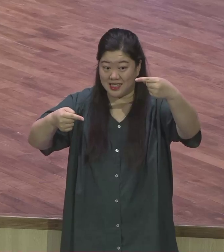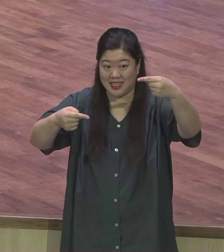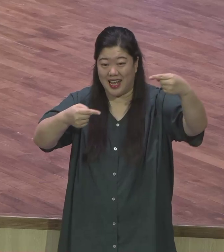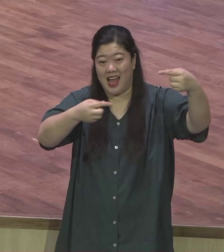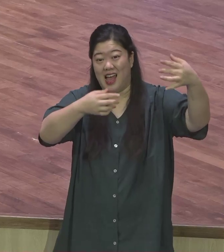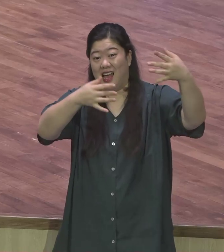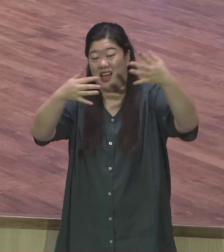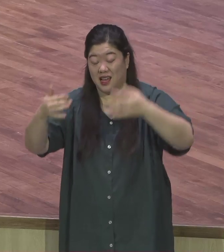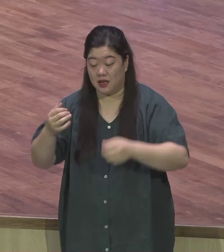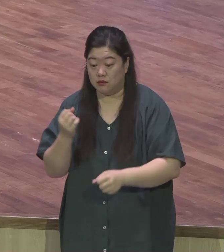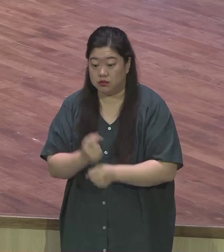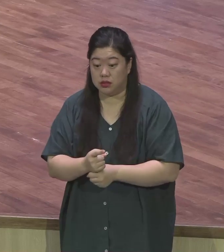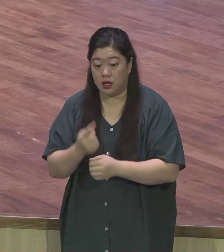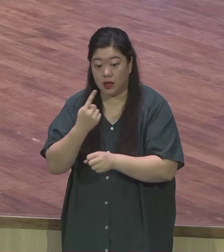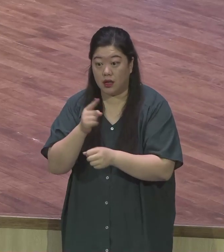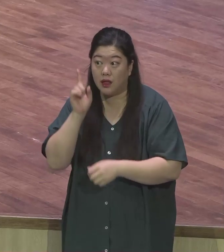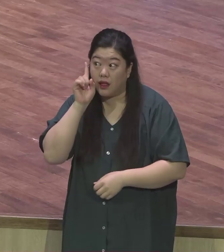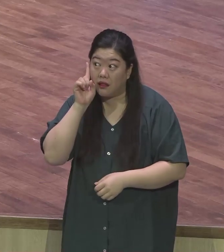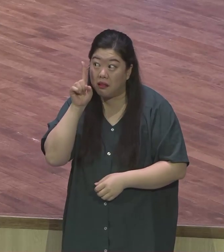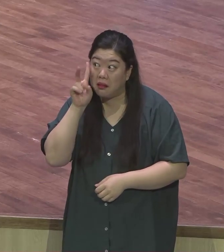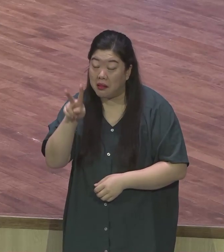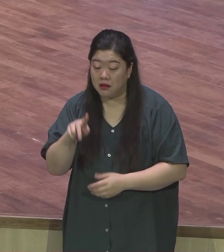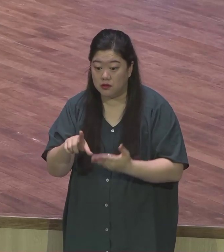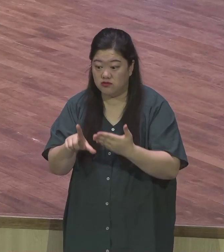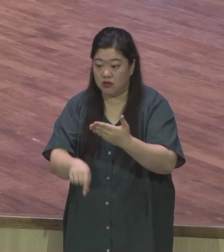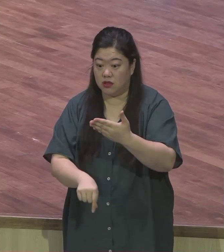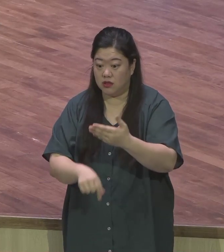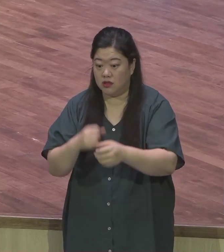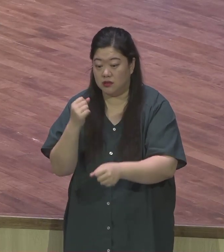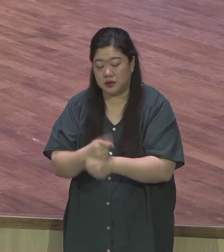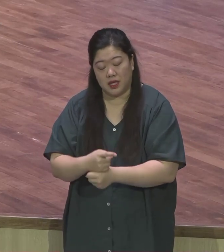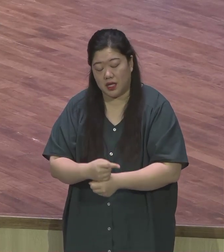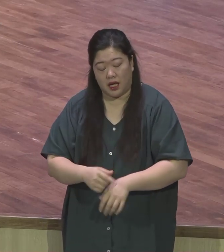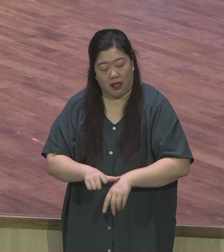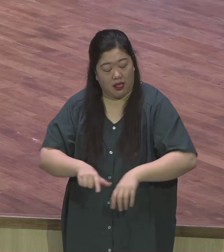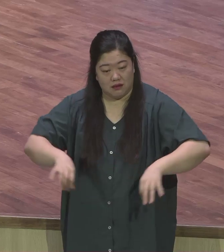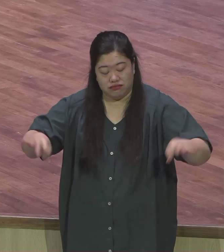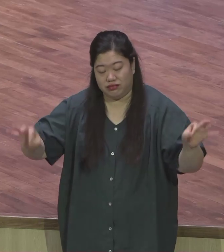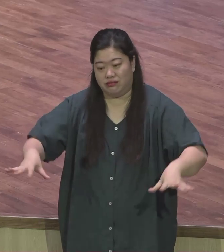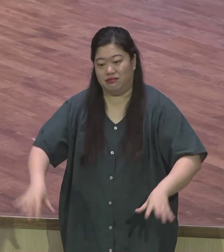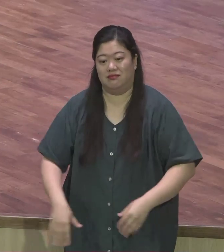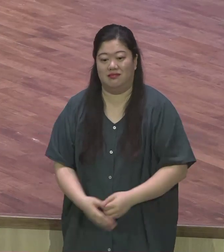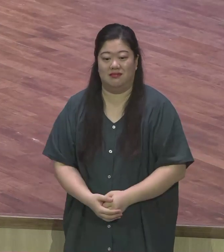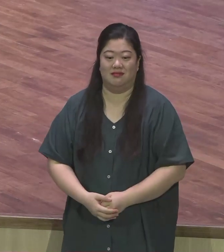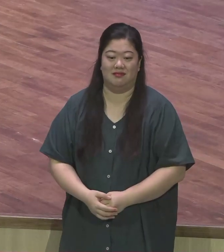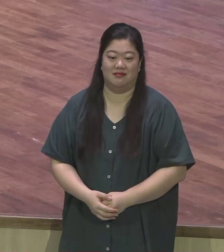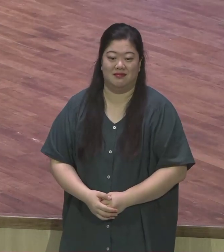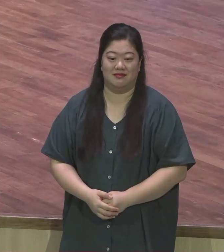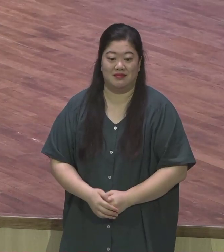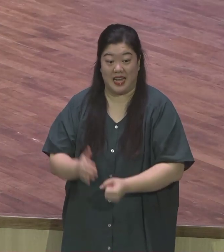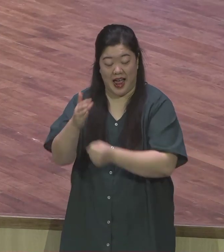여러분 내일 모레면 9월입니다 굉장히 빠르죠 여러분들 온전히 하나님의 뜻을 세워나가고 있으십니까?